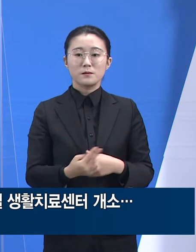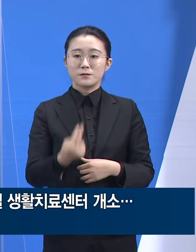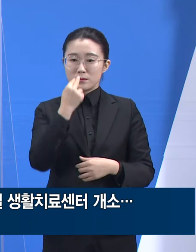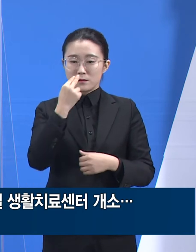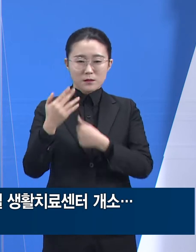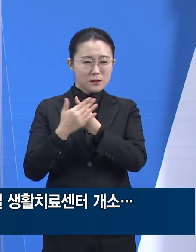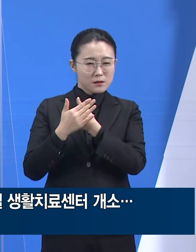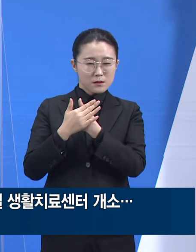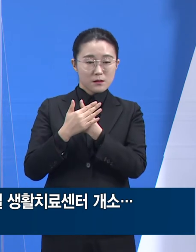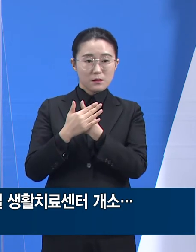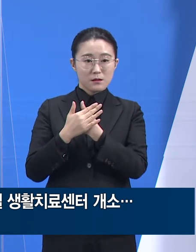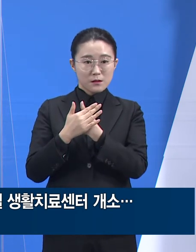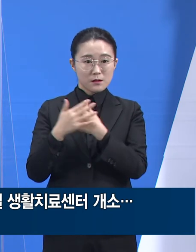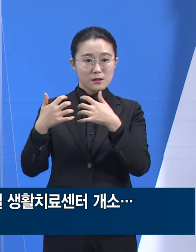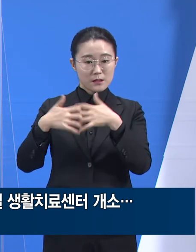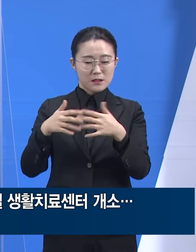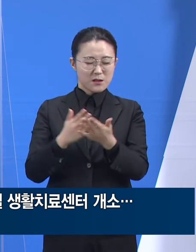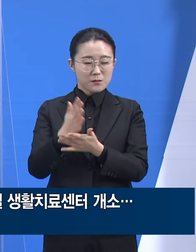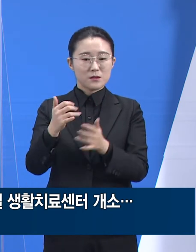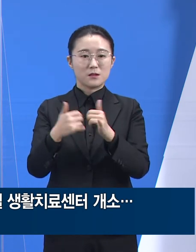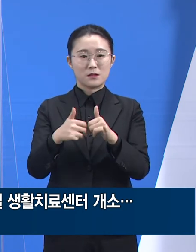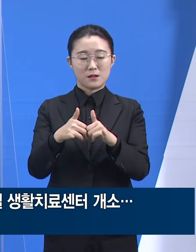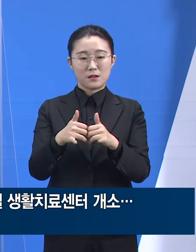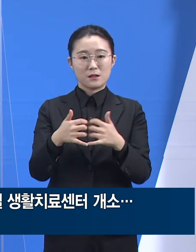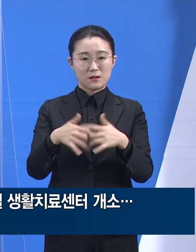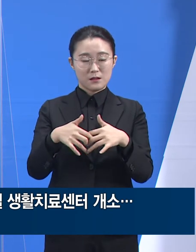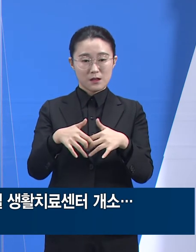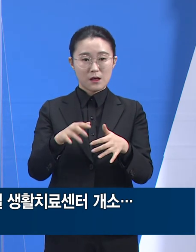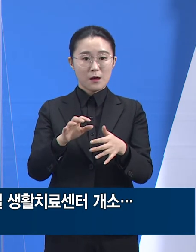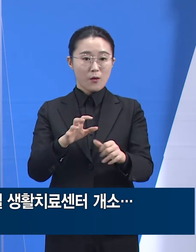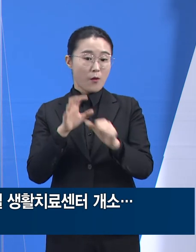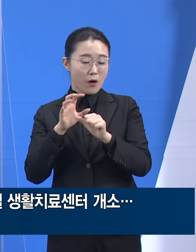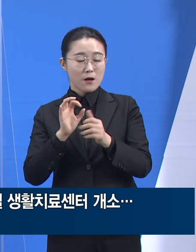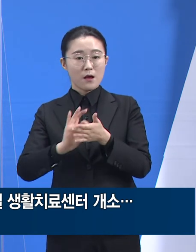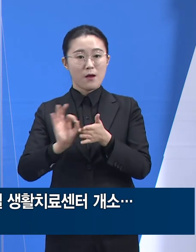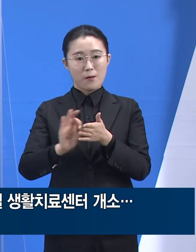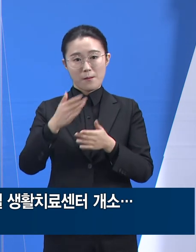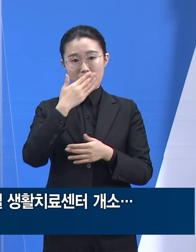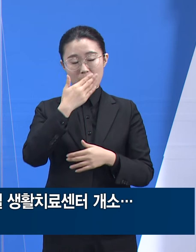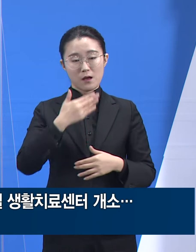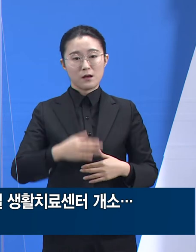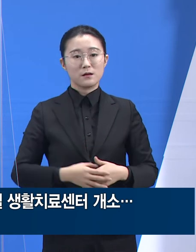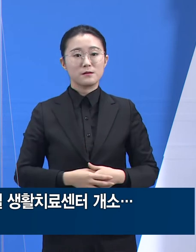전문 의료기기도 응급상황 시 활용 가능하도록 구매하여 비치하였습니다.